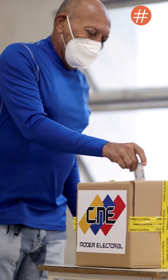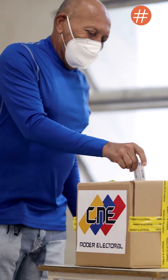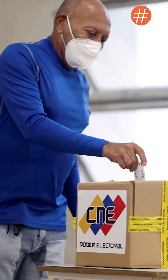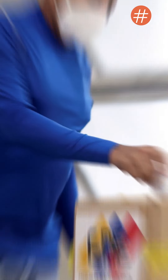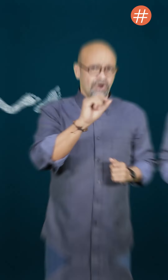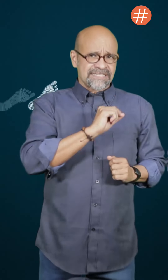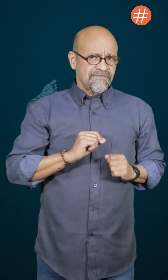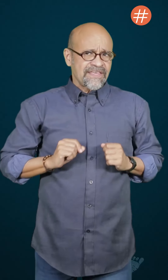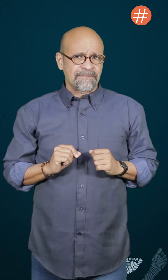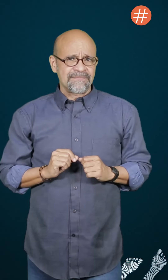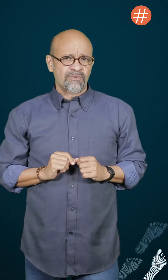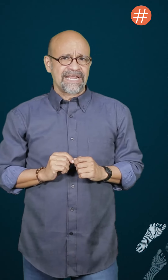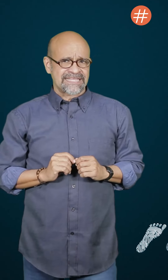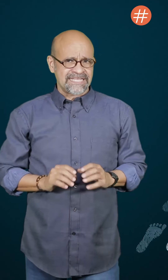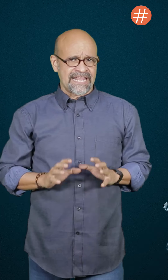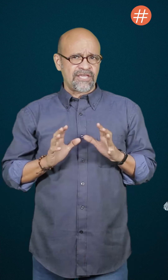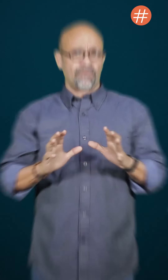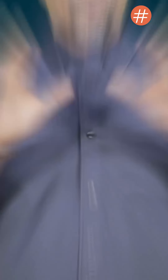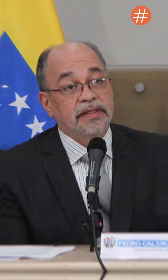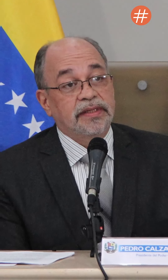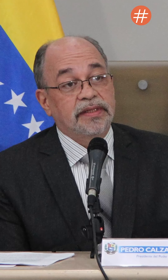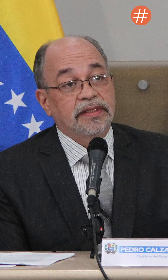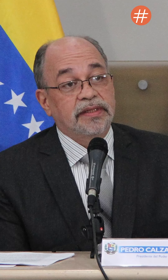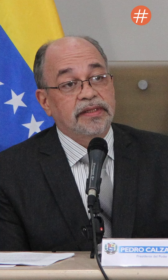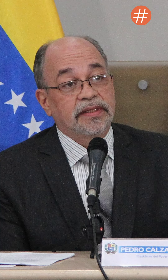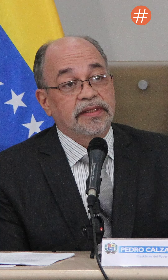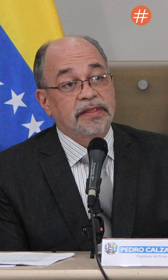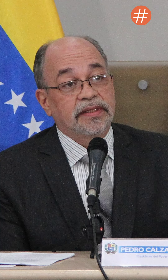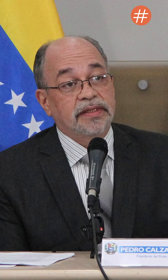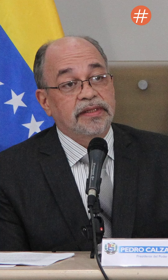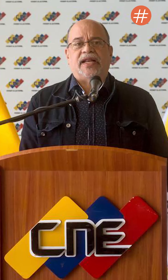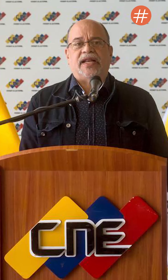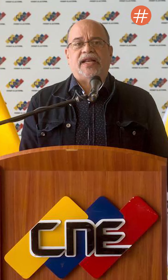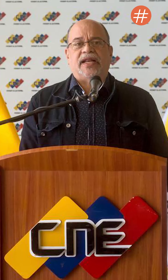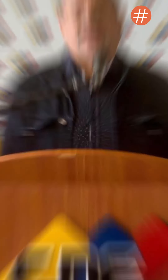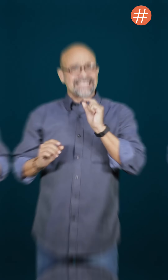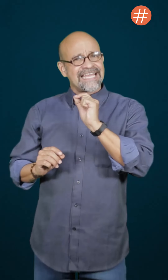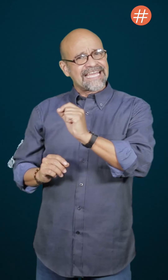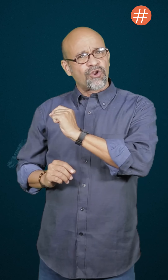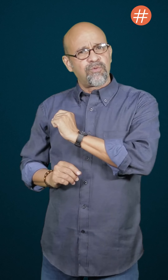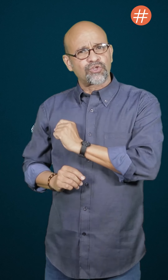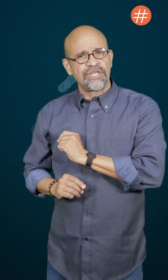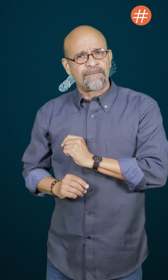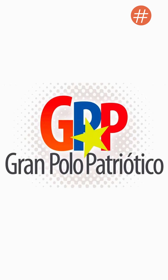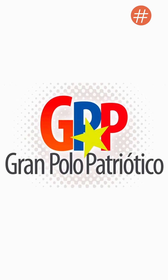votación. Con las cifras del primer boletín leído por Pedro Calzadilla, presidente del CNE, se tiene que los votos del polo